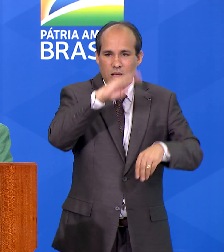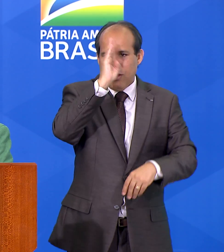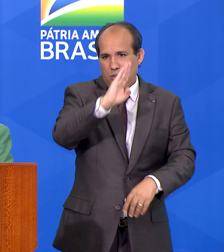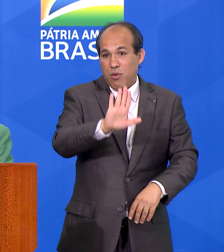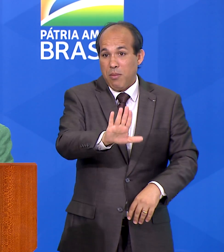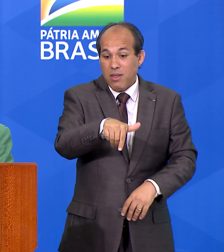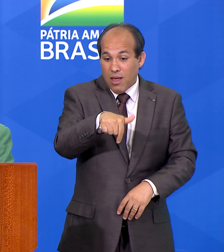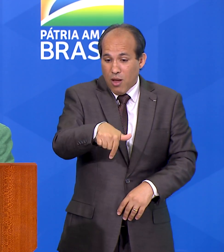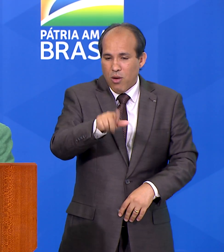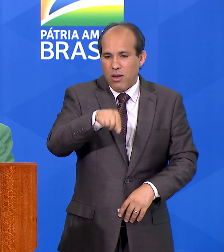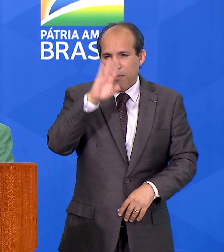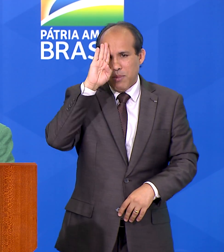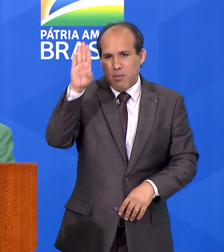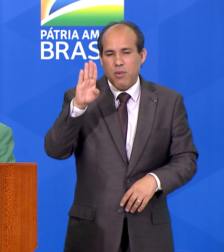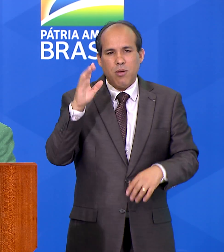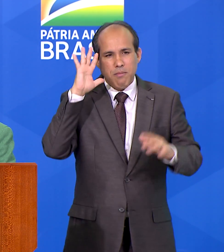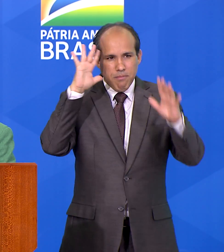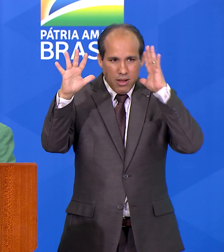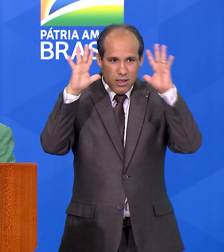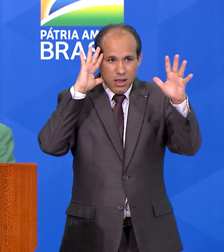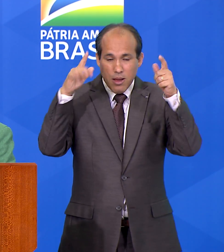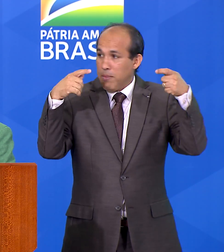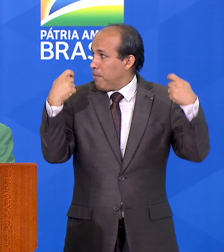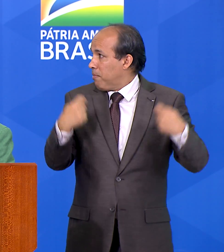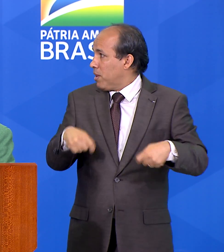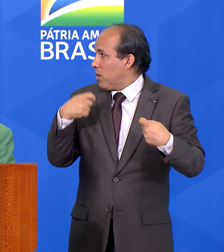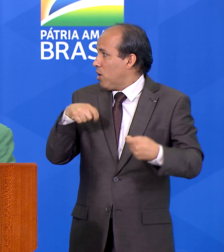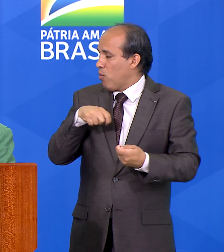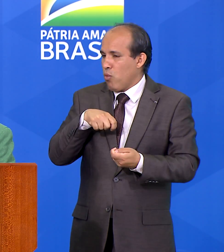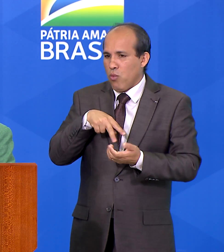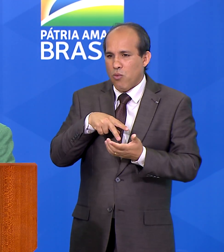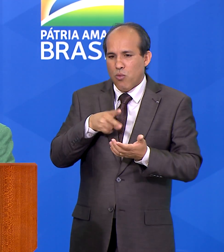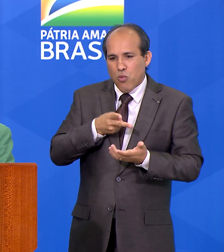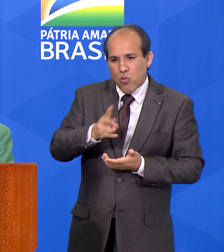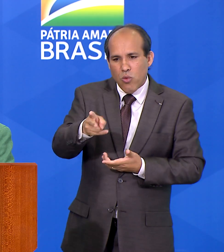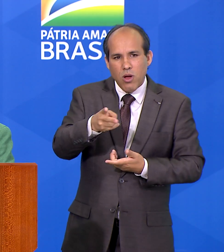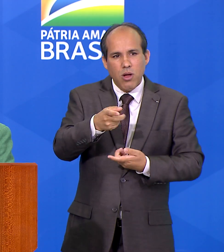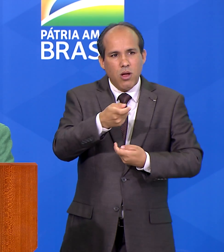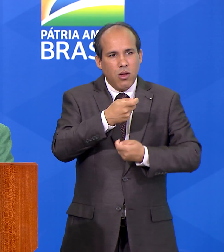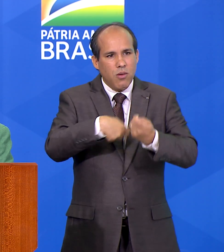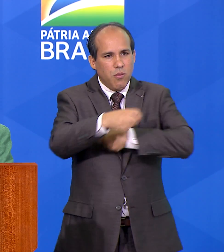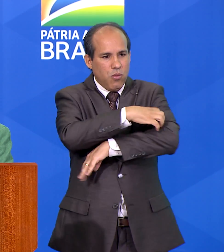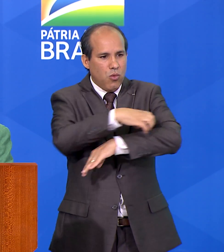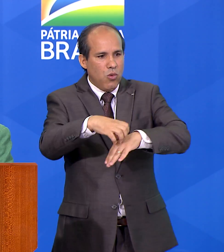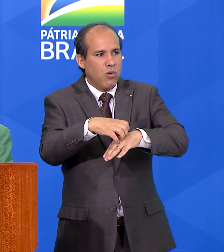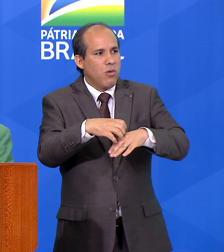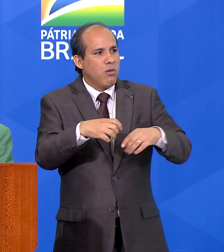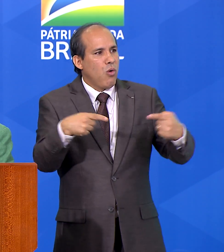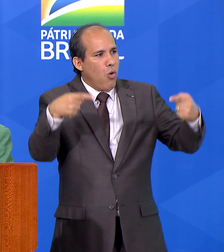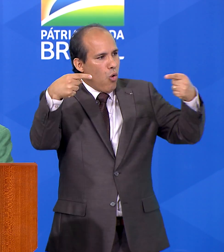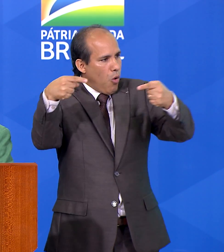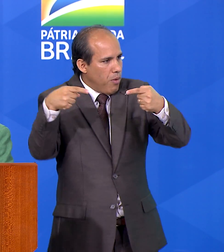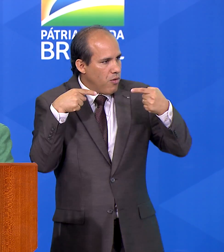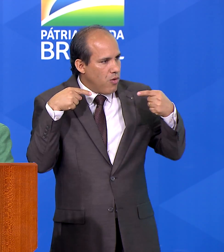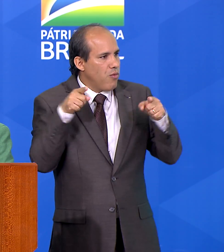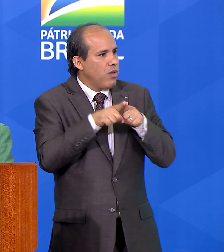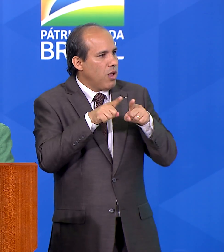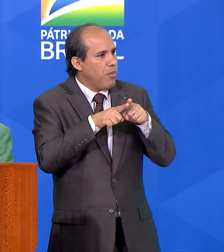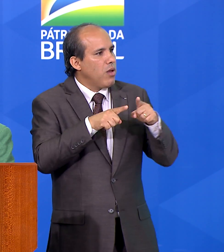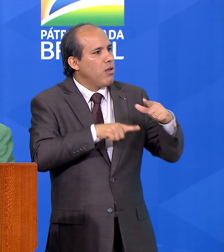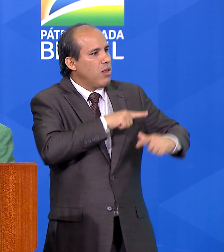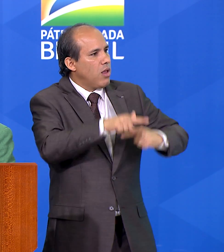fundamental pensar que precisamos manter nosso agronegócio eficiente e competitivo, agora.